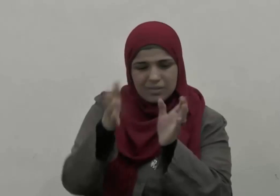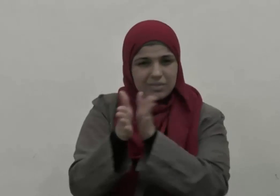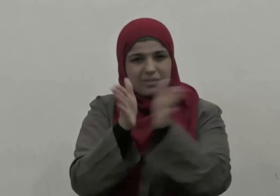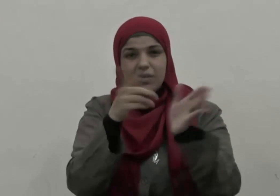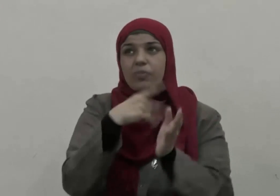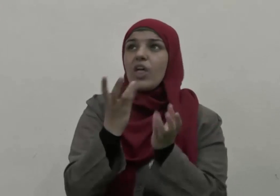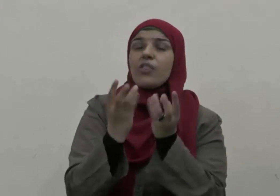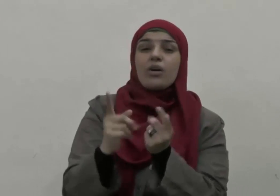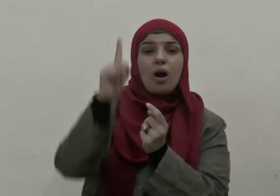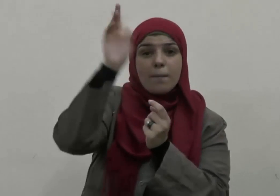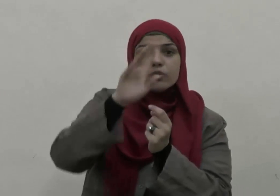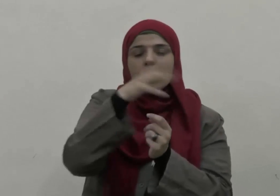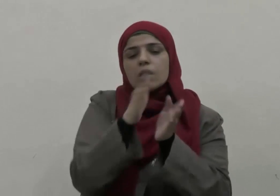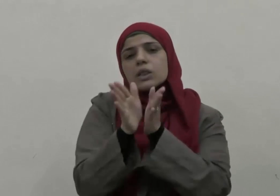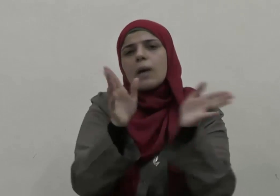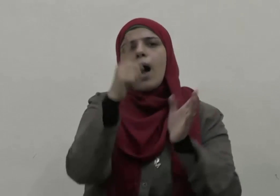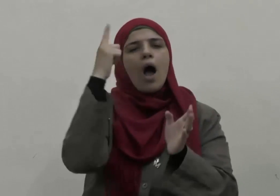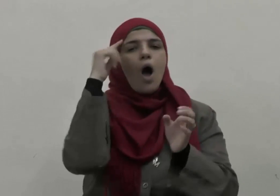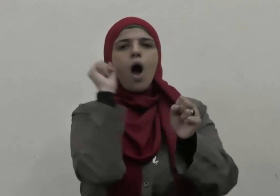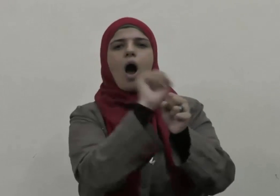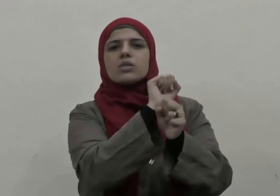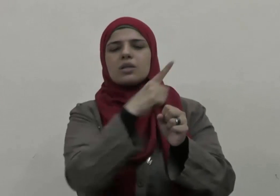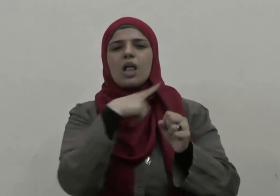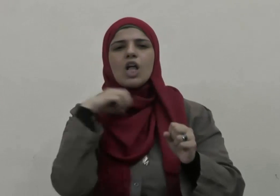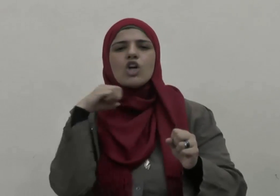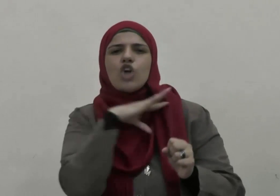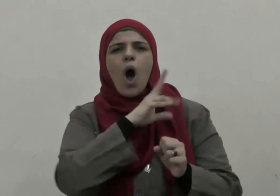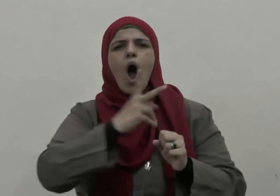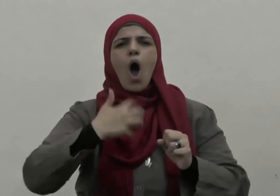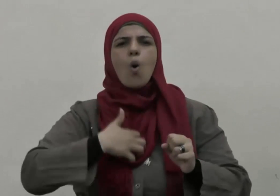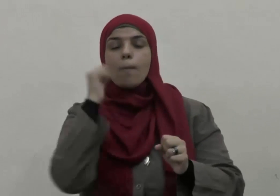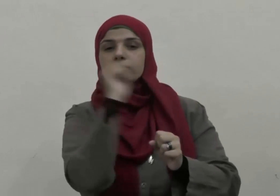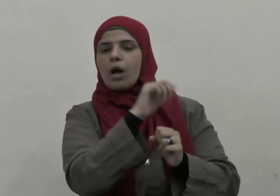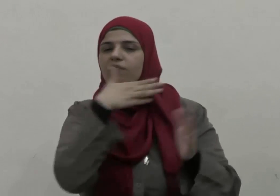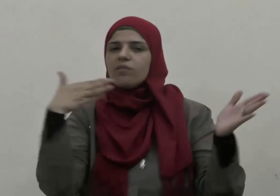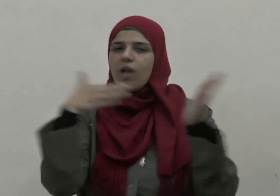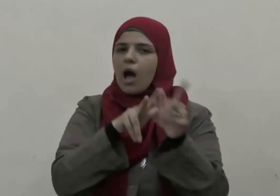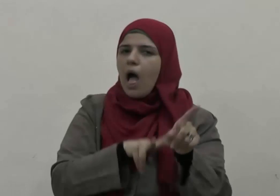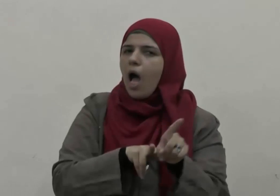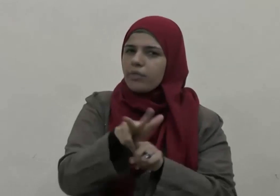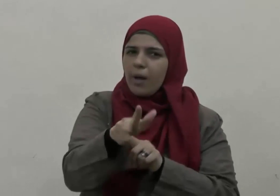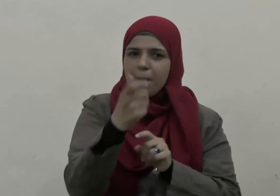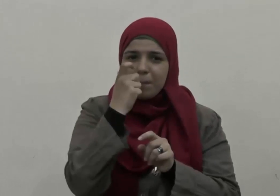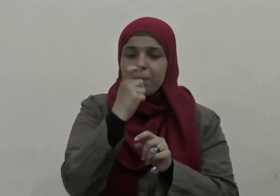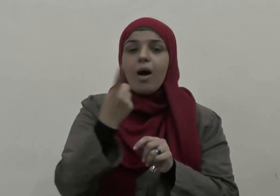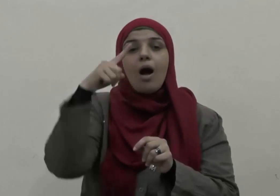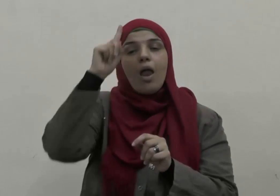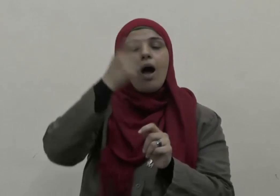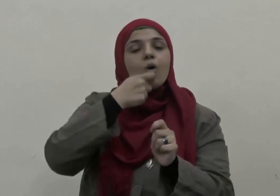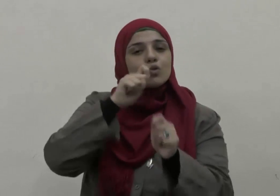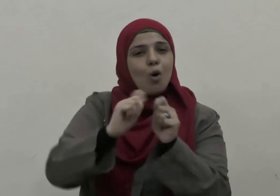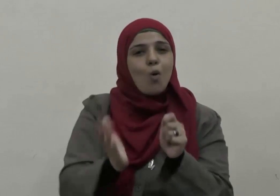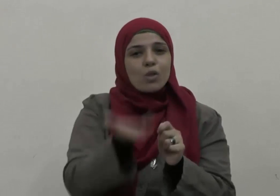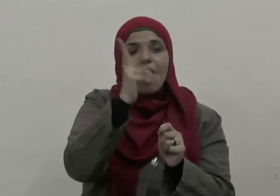ذكرنا واتبع هواه وكان أمره فرطا ويقول سبحانه